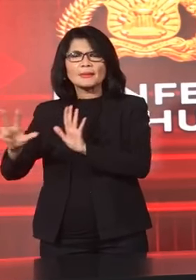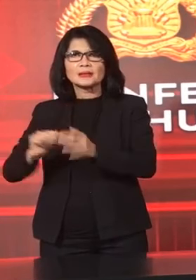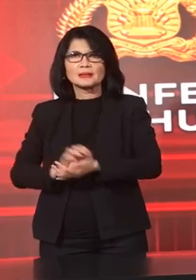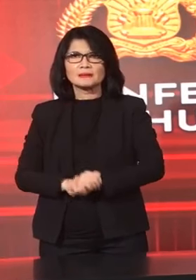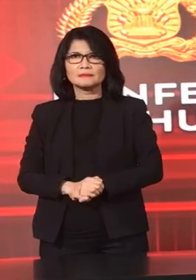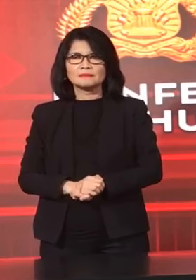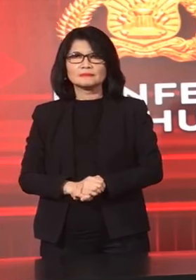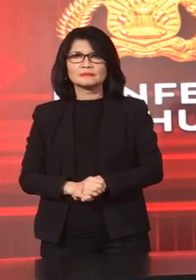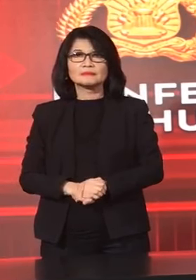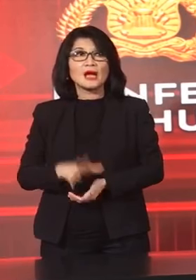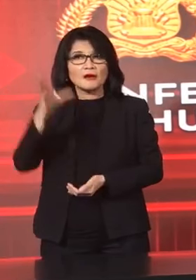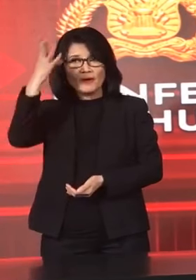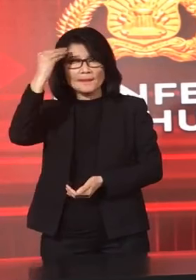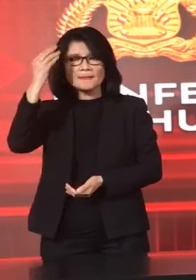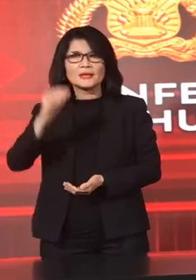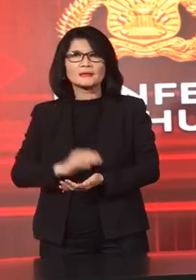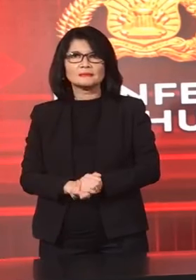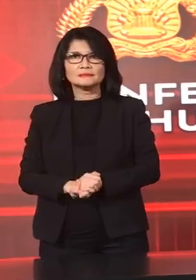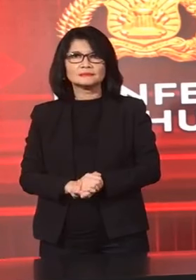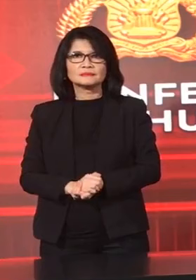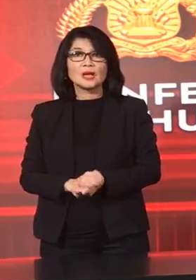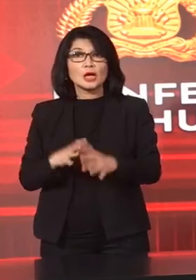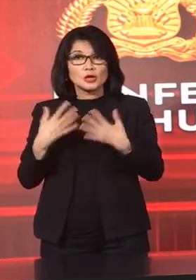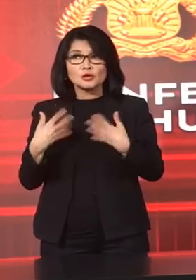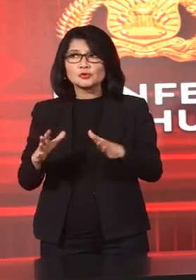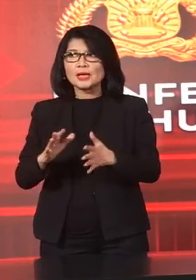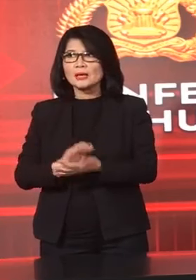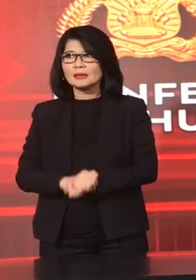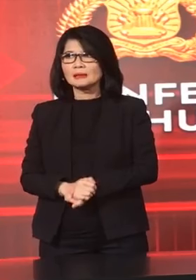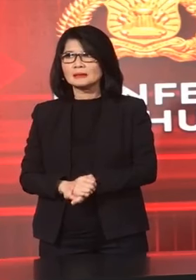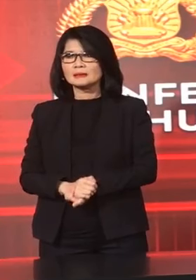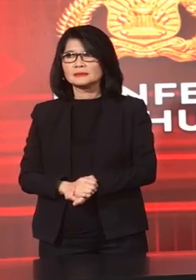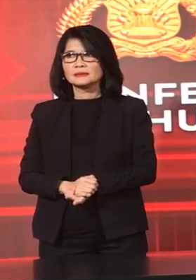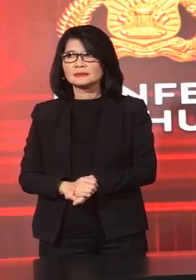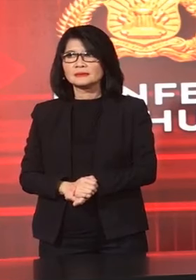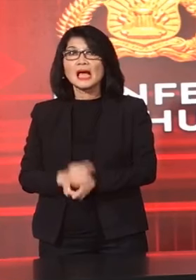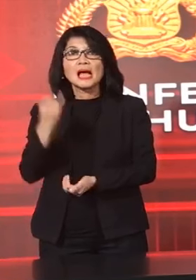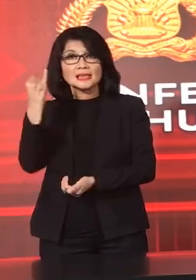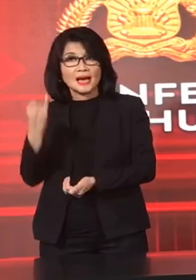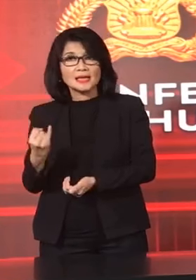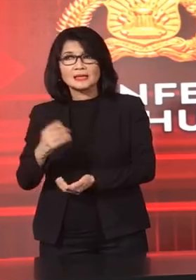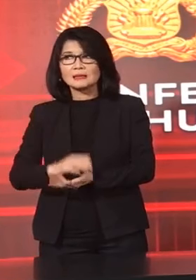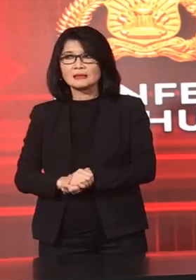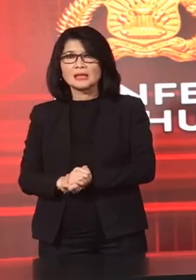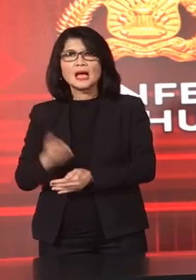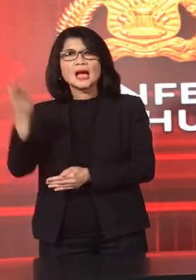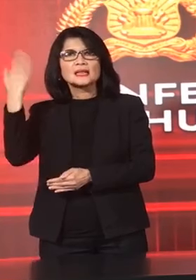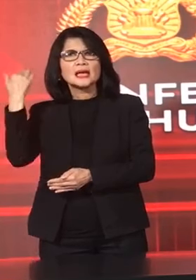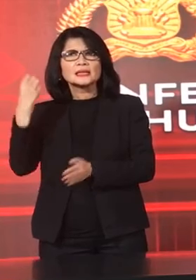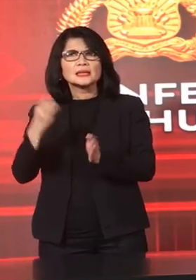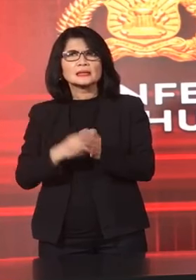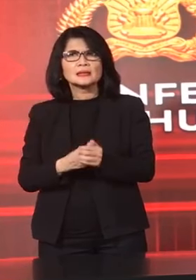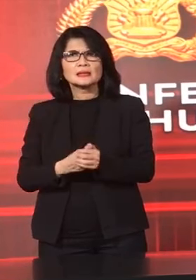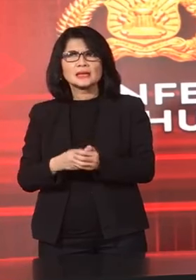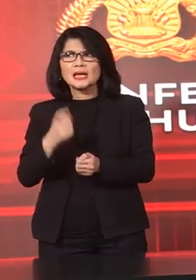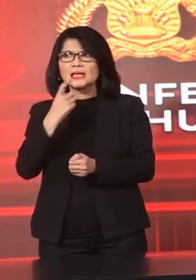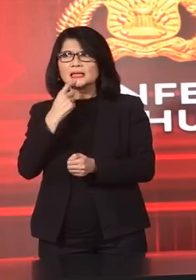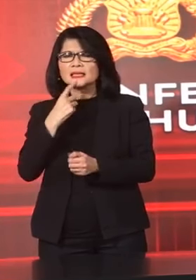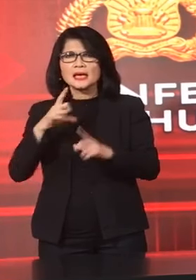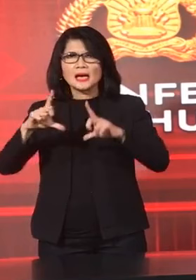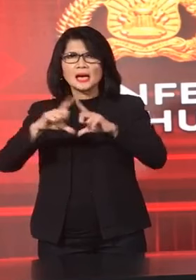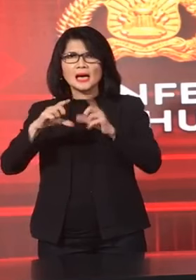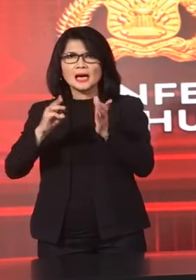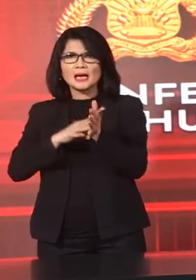Paham ya Mungkin itu saja Rekan-rekan Satu lagi ya Tadi yang soal Amir